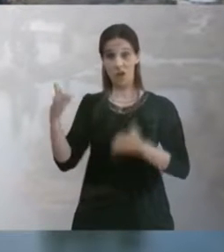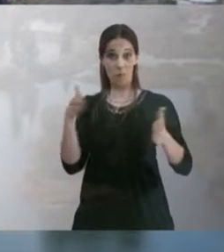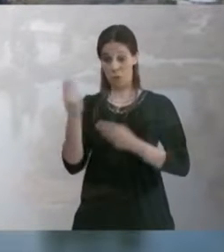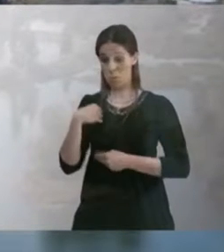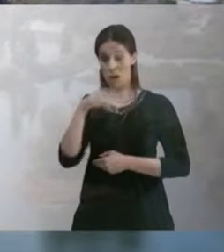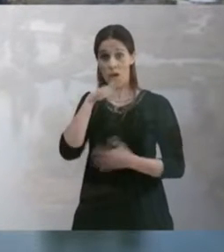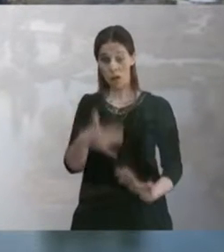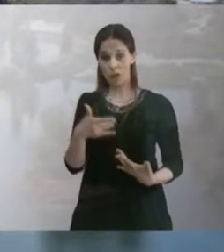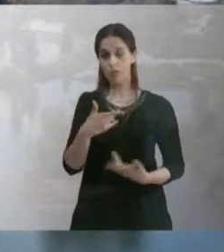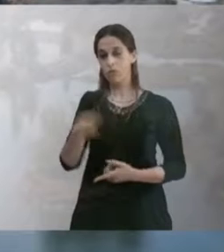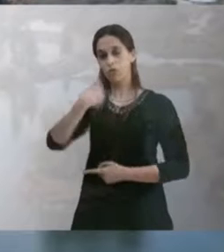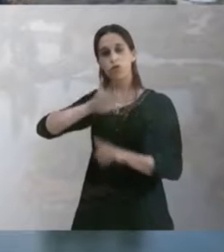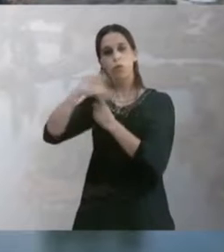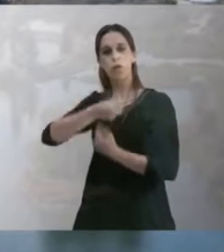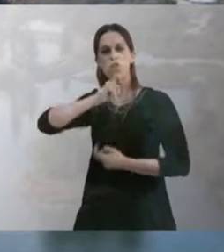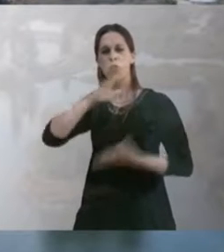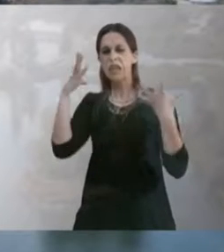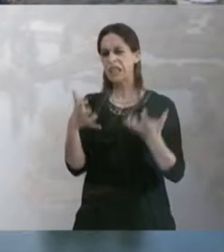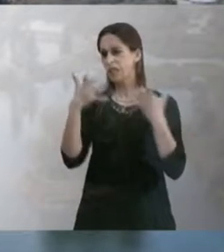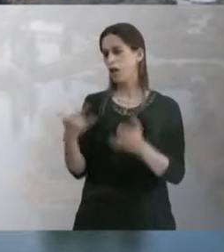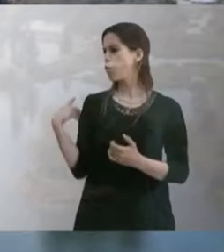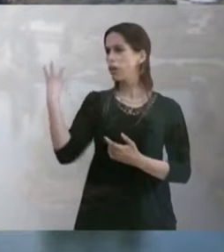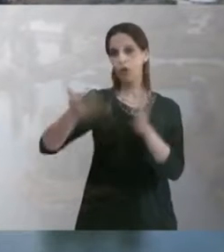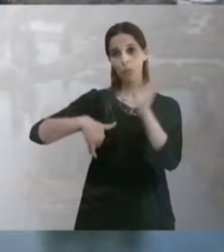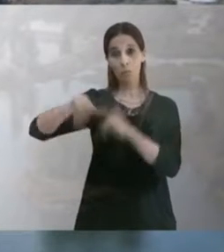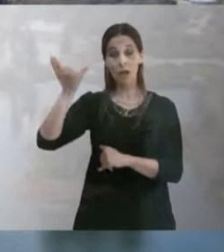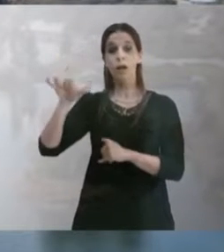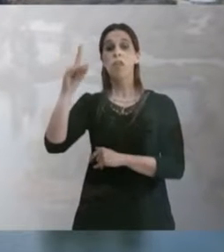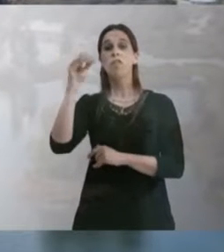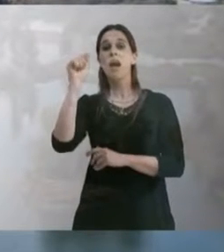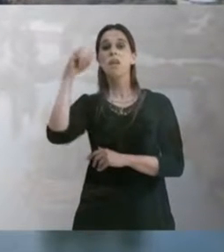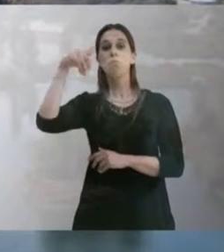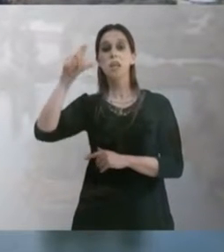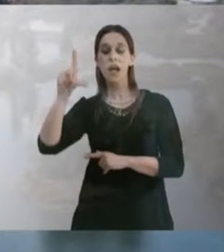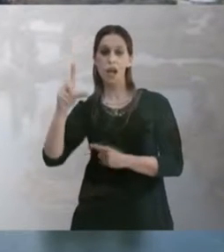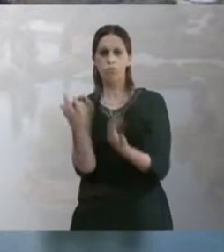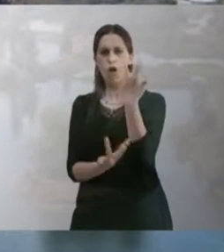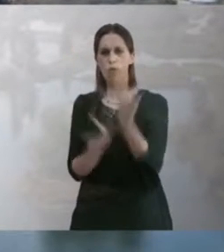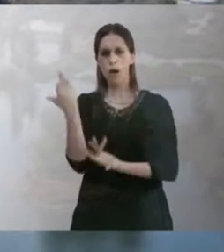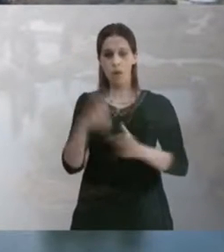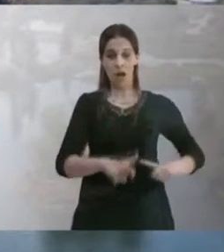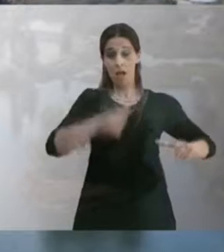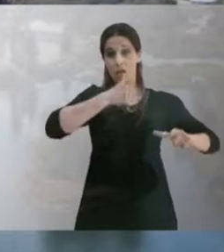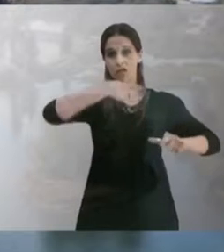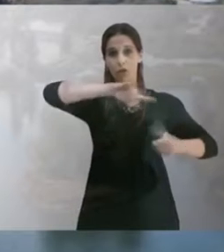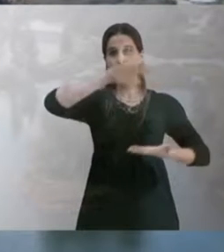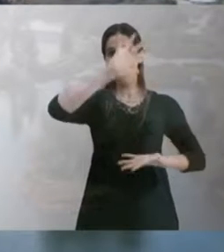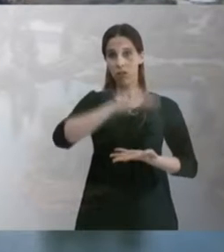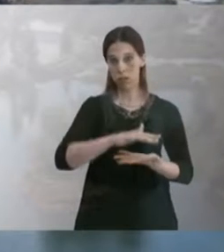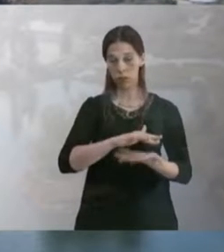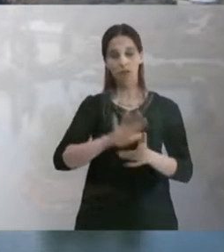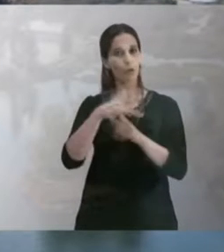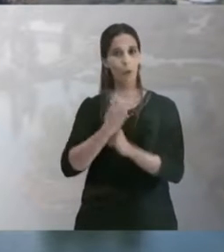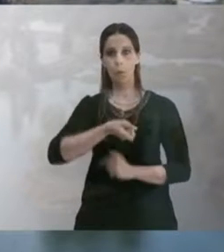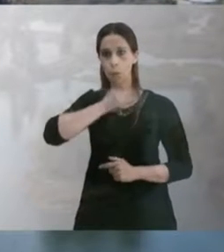El año pasado por estas fechas... ...estábamos en una infernal sequía de más de cuatro años... ...tablas de daimiel estaba ardiendo... ...y nuestros embalses estaban